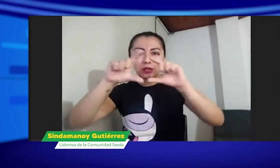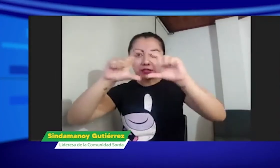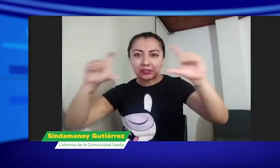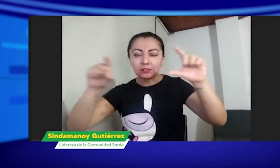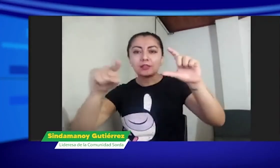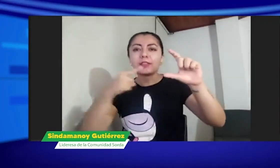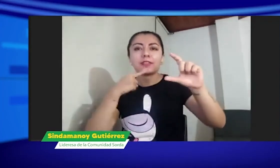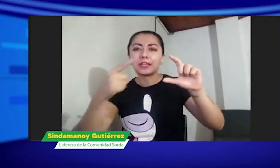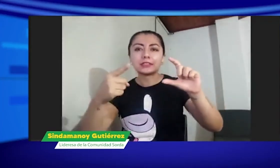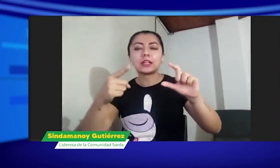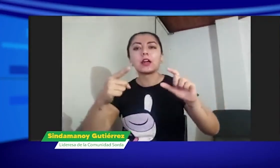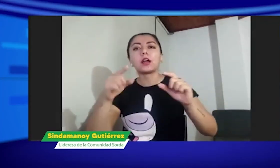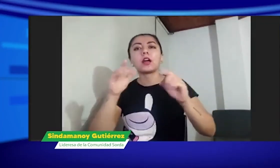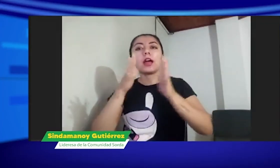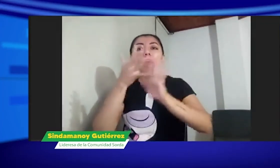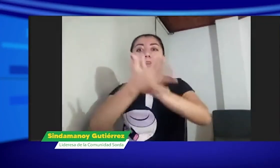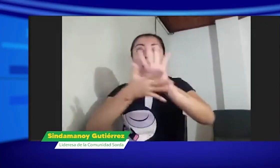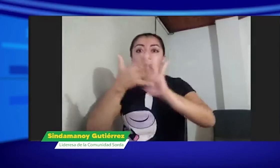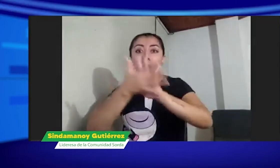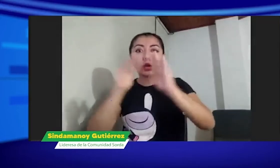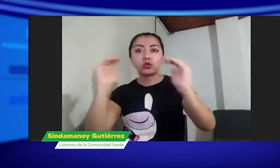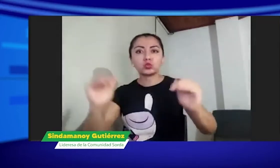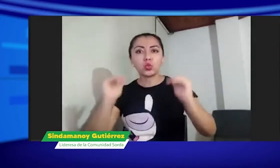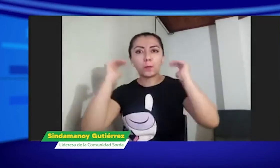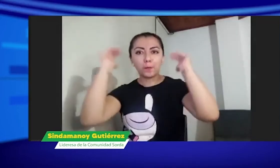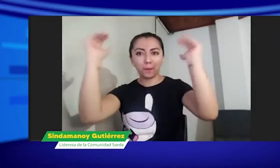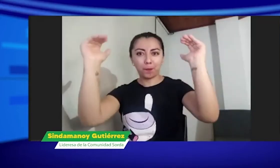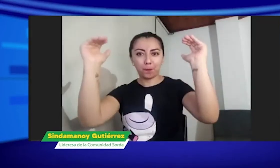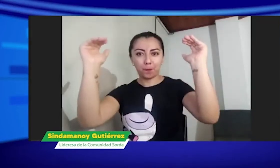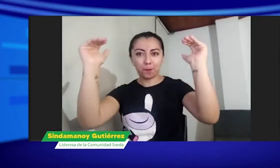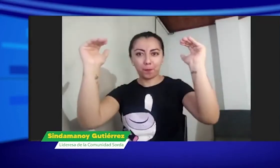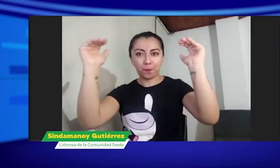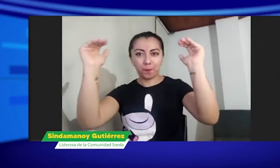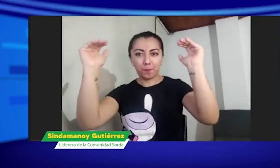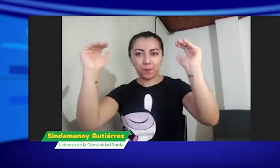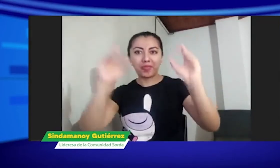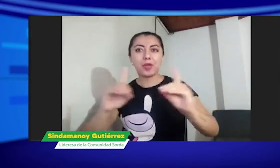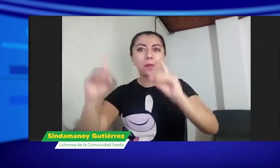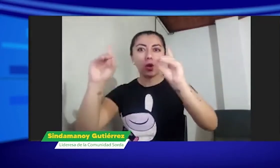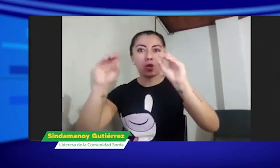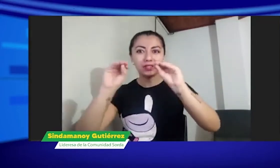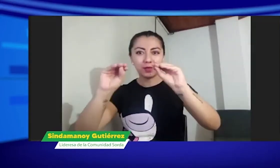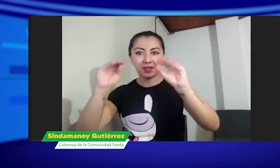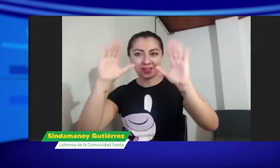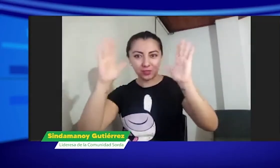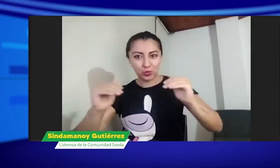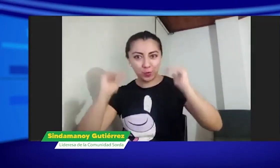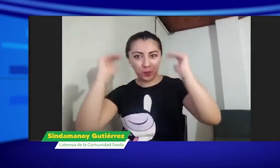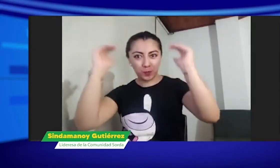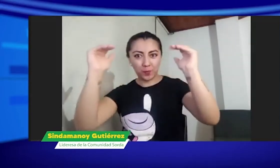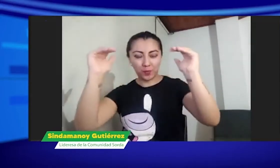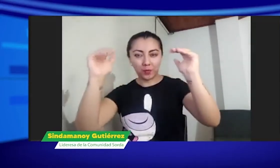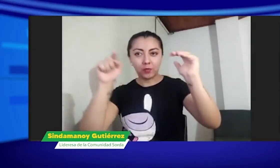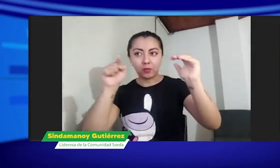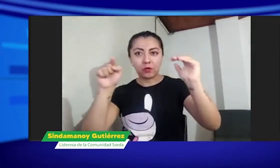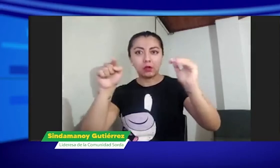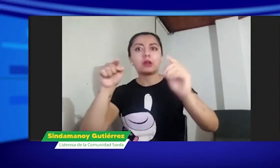parágrafo donde dice que la lengua es la lengua en la educación superior